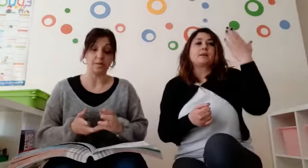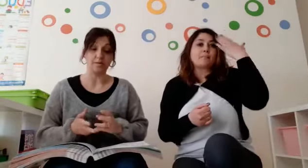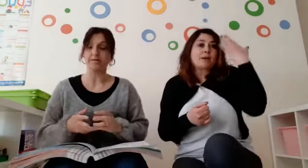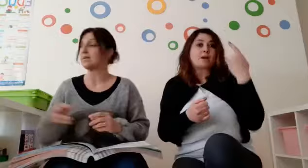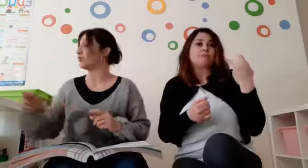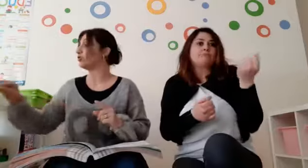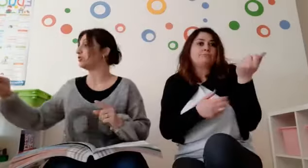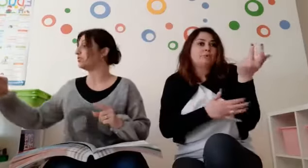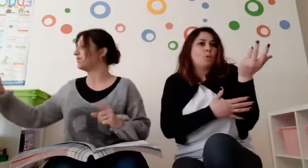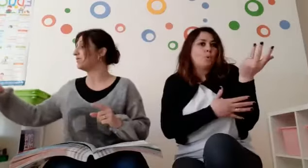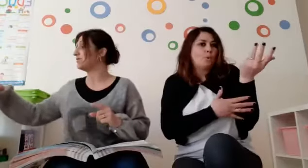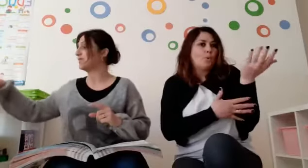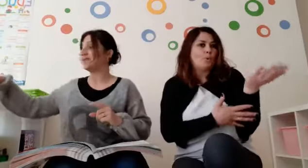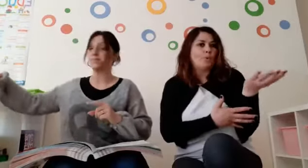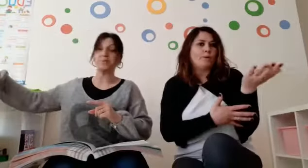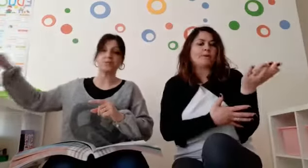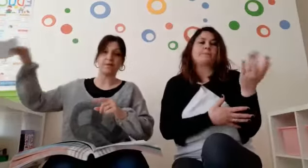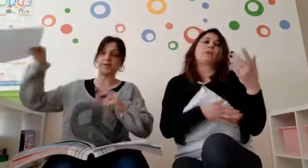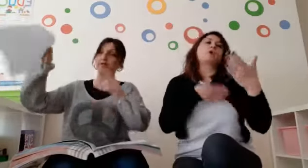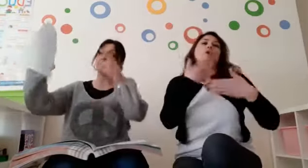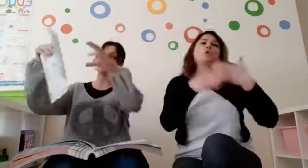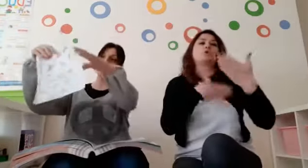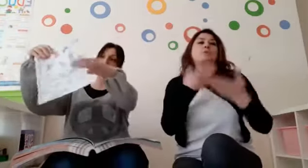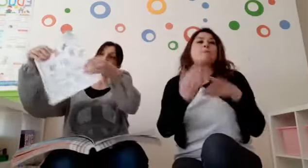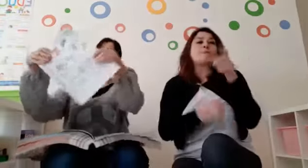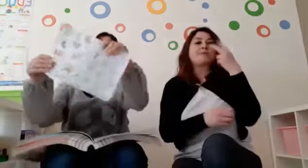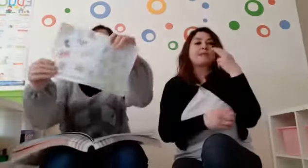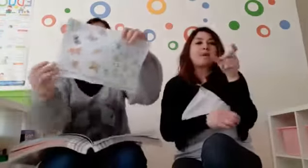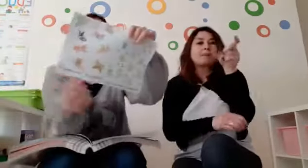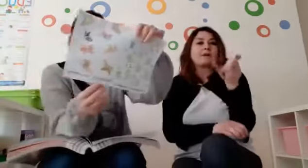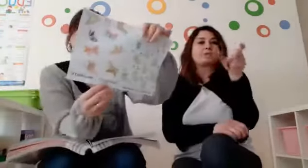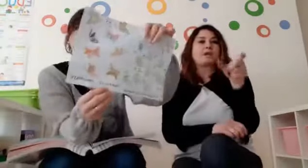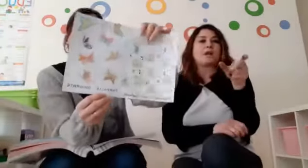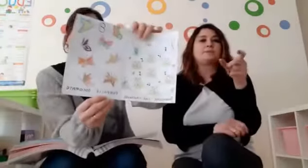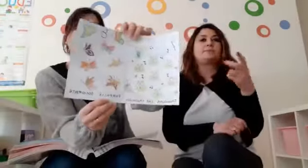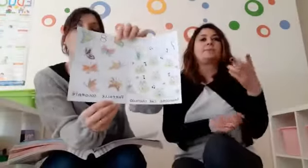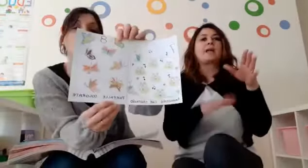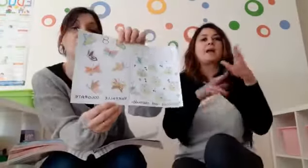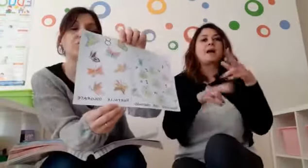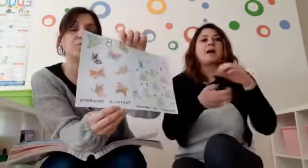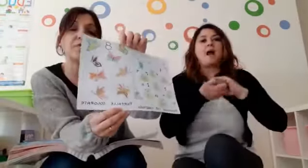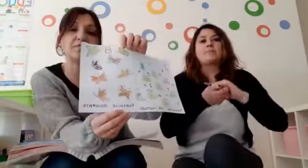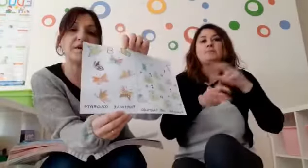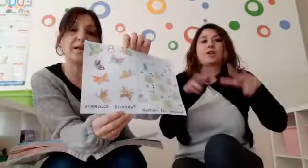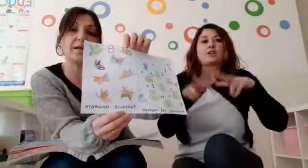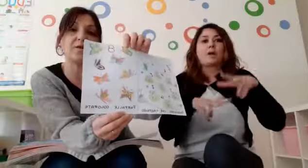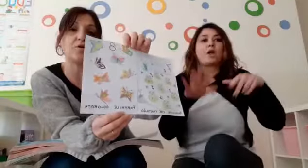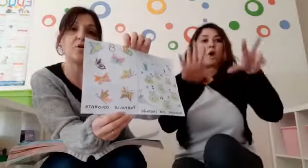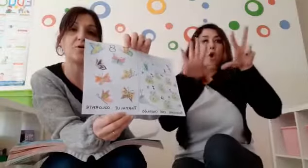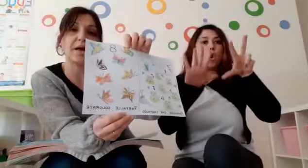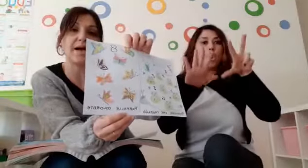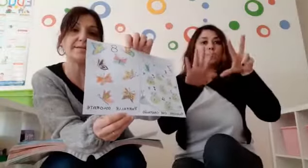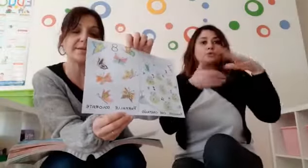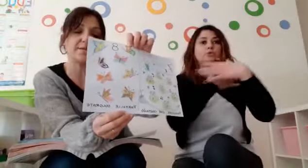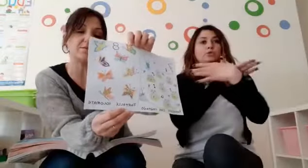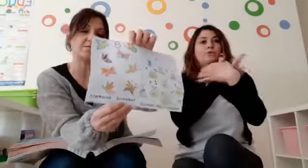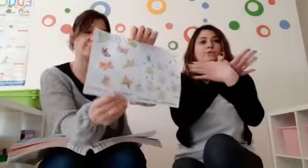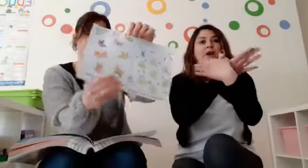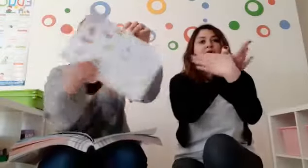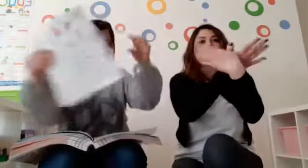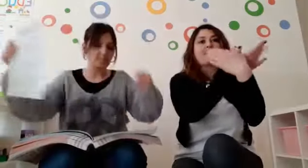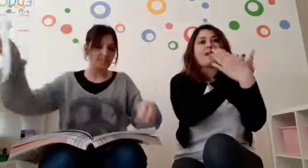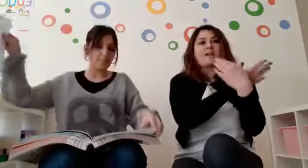numeri. Adesso continuiamo a farvi vedere i personaggi. Allora, i nostri amici animali. Otto farfalle colorate.